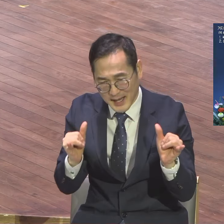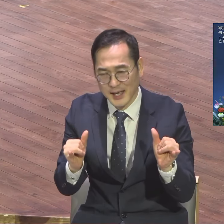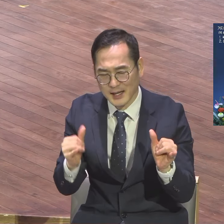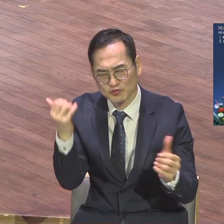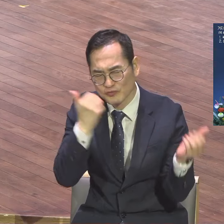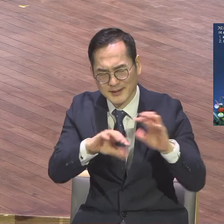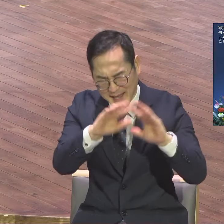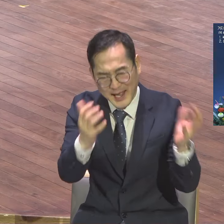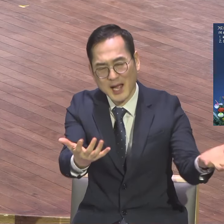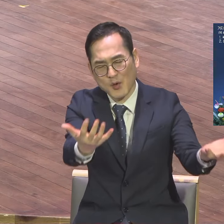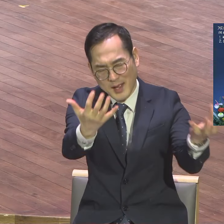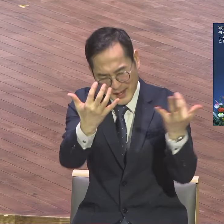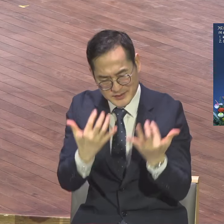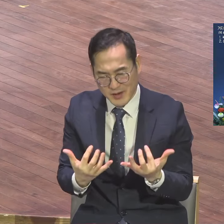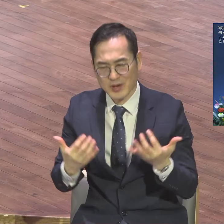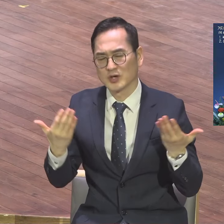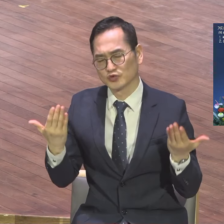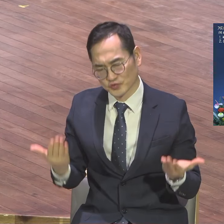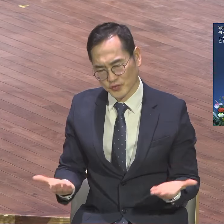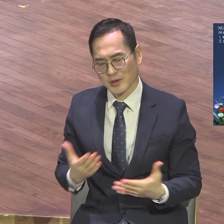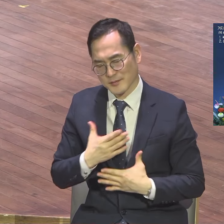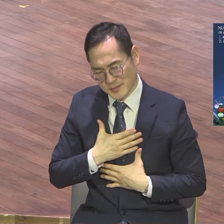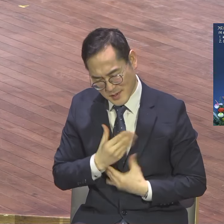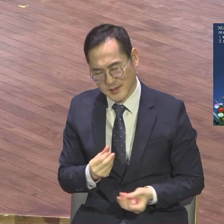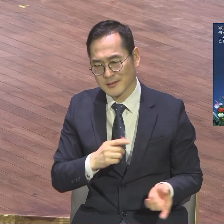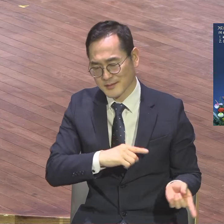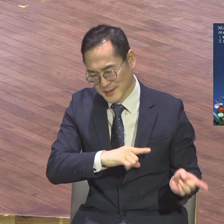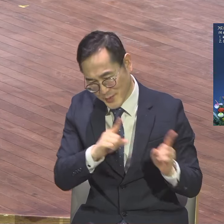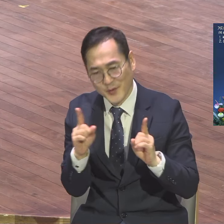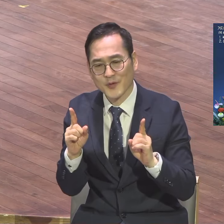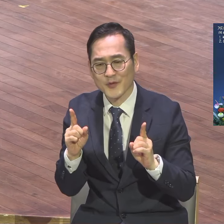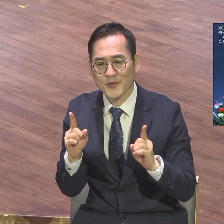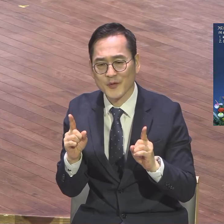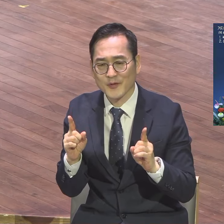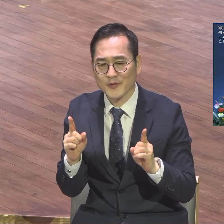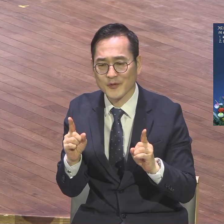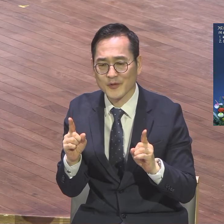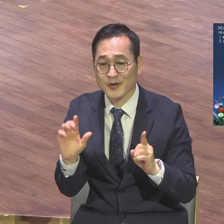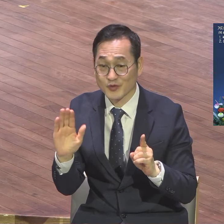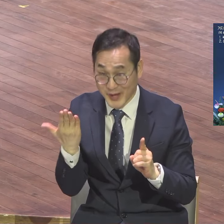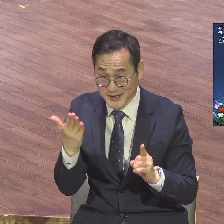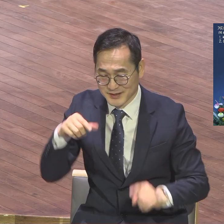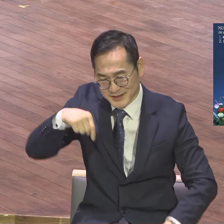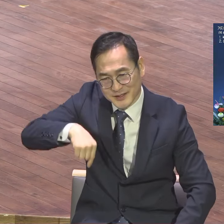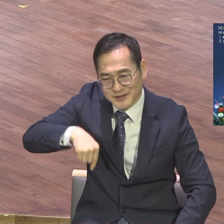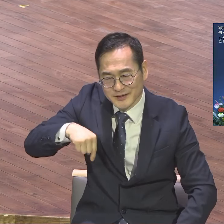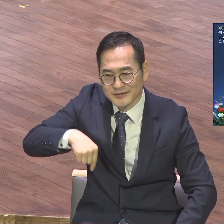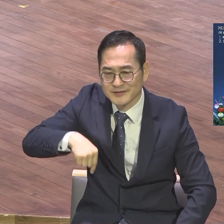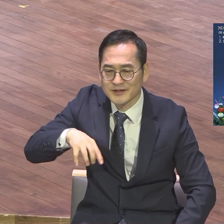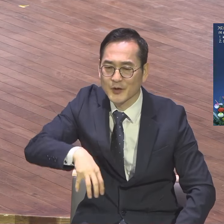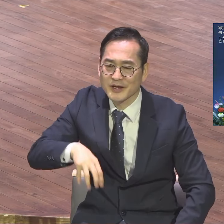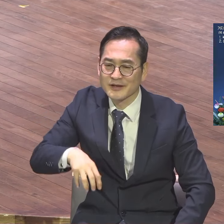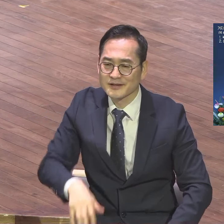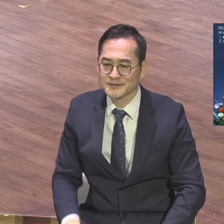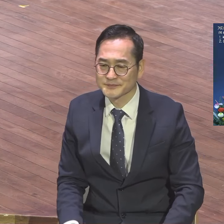기도의 뜰 사망감당한 것이 교인줄로 믿습니다 개다시와 같은 복음의 생명력